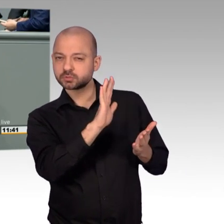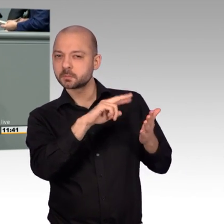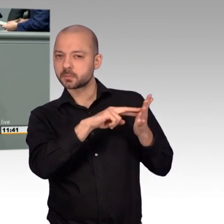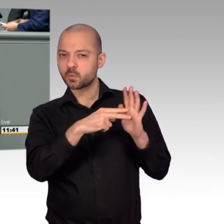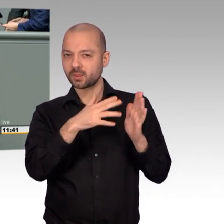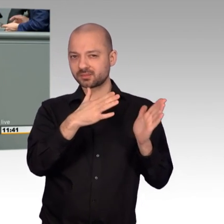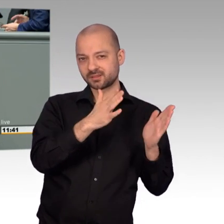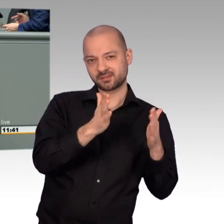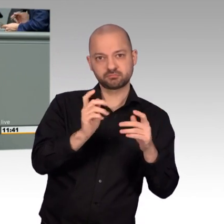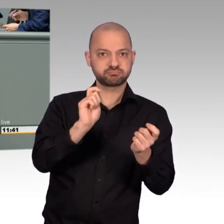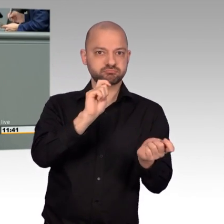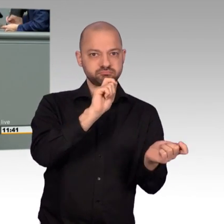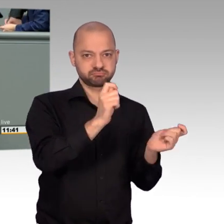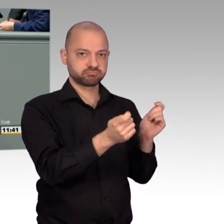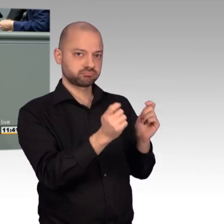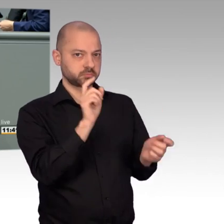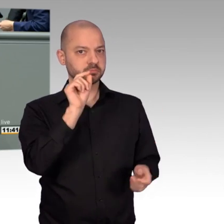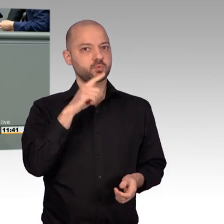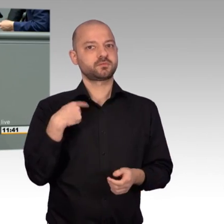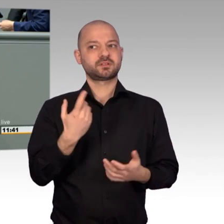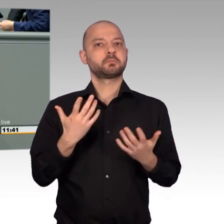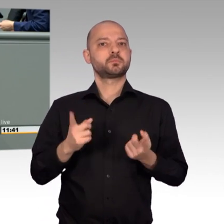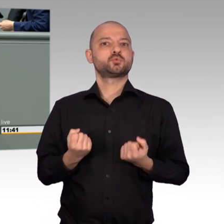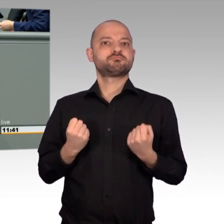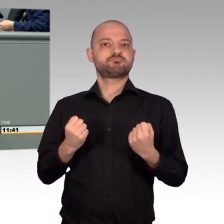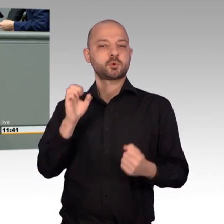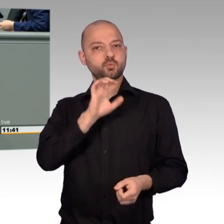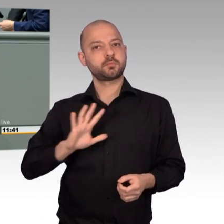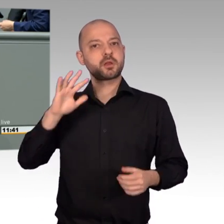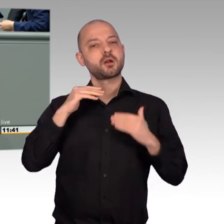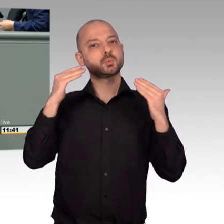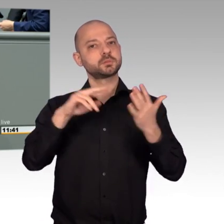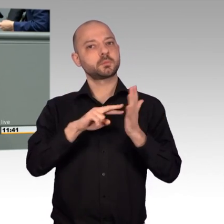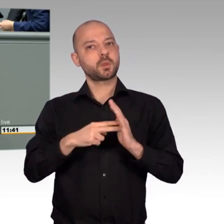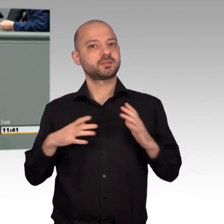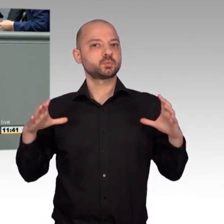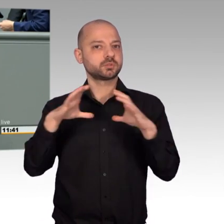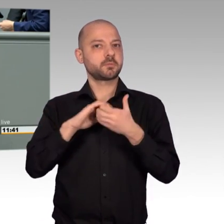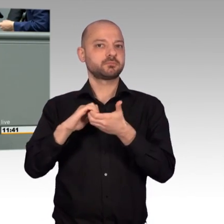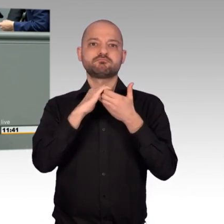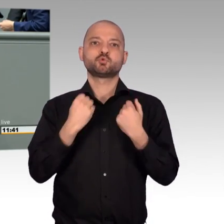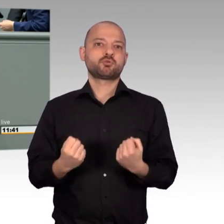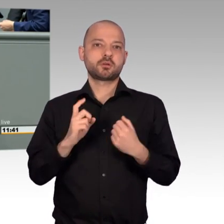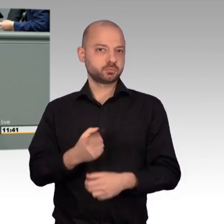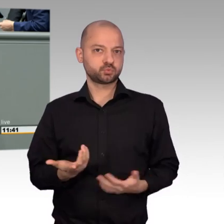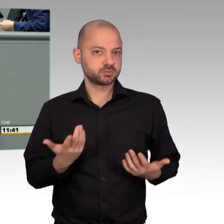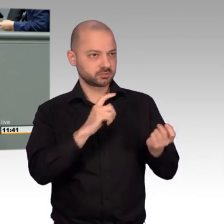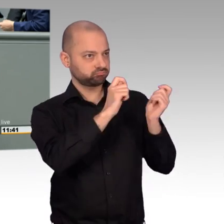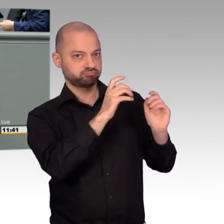Ausrichtung verdeutlichen uns, dass es notwendiger ist denn je, die gemeinsame Außen und Sicherheitspolitik Europas